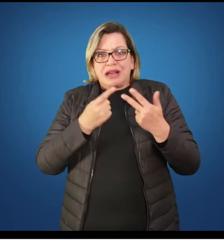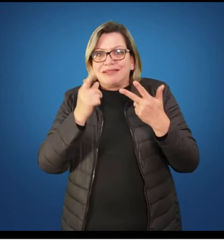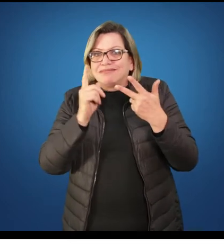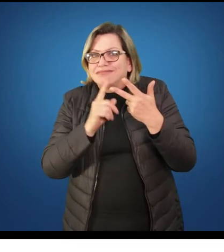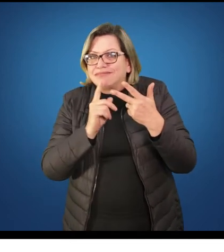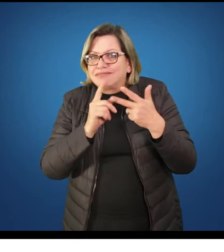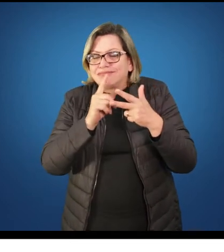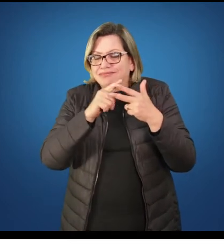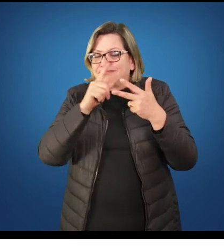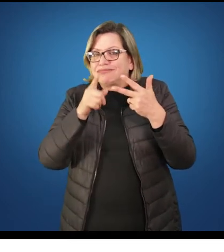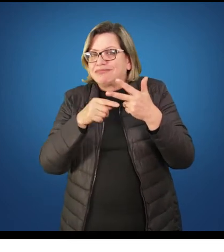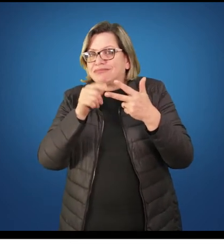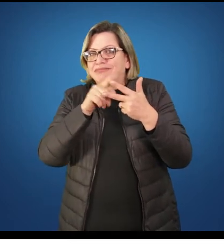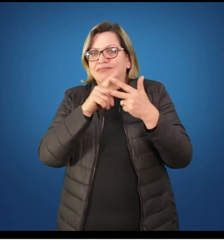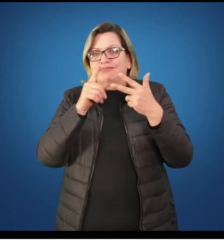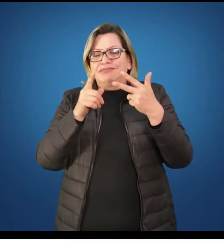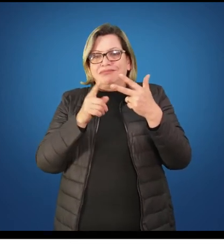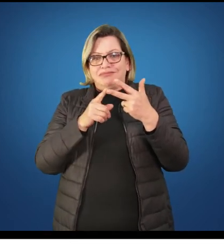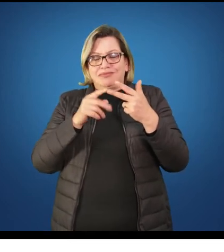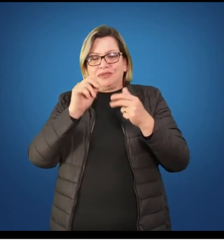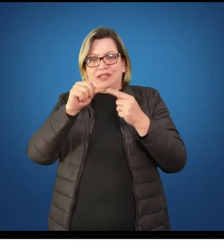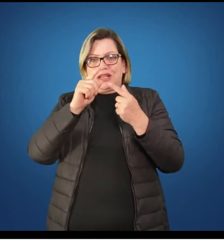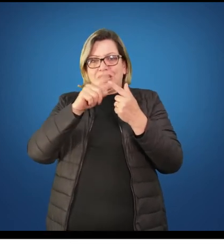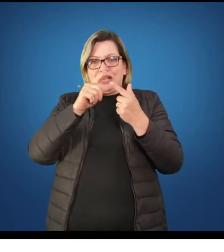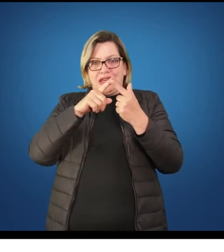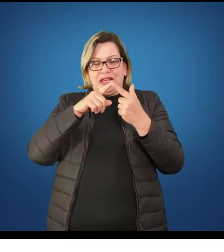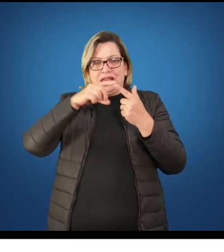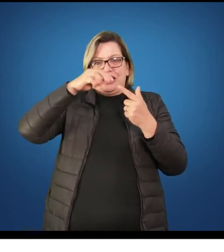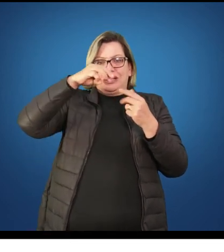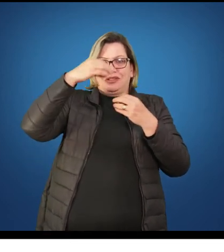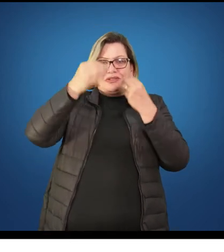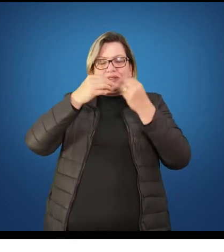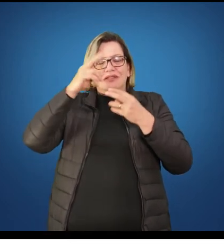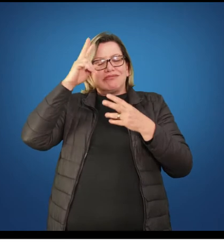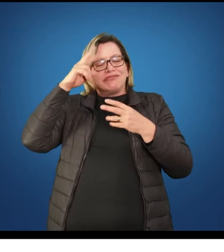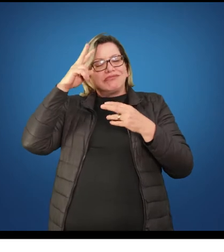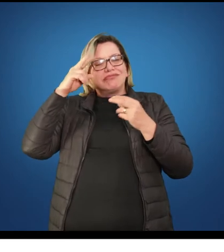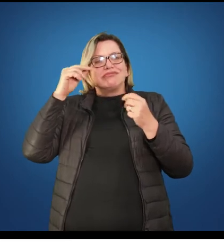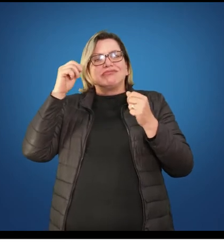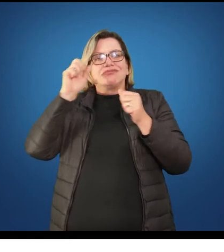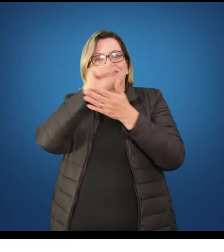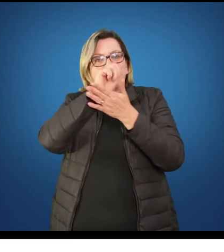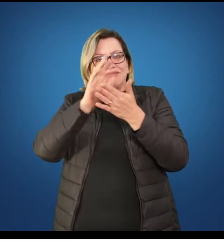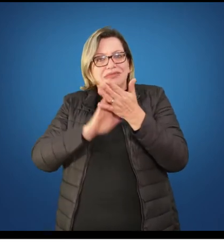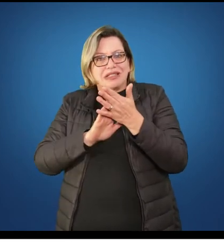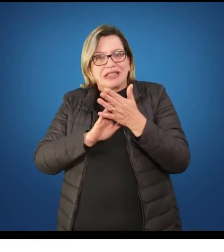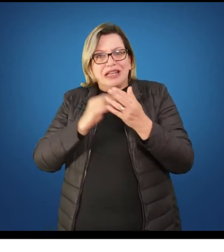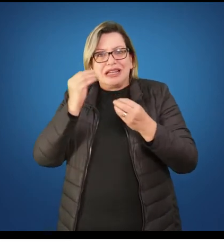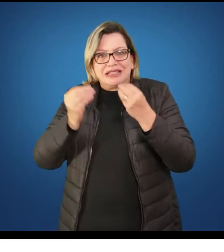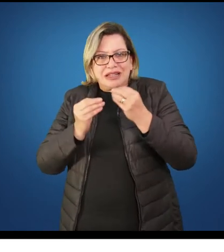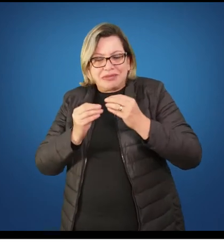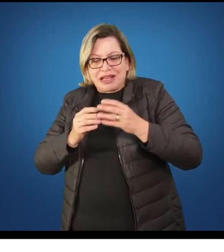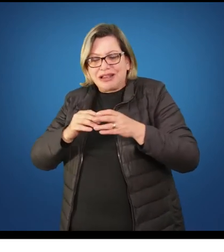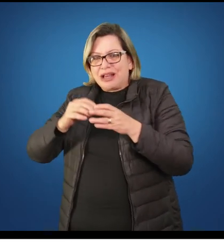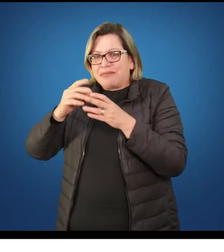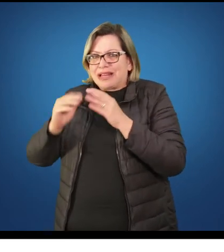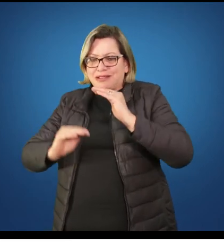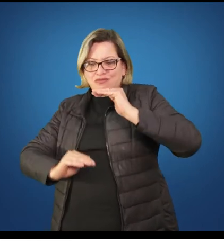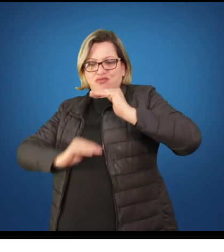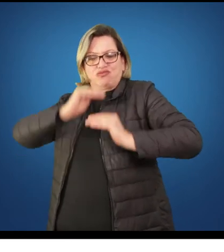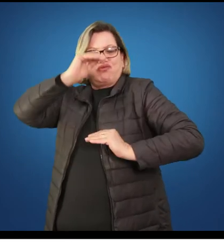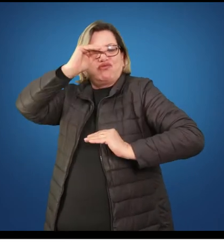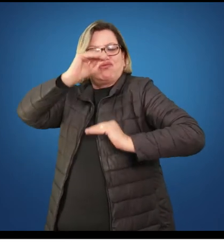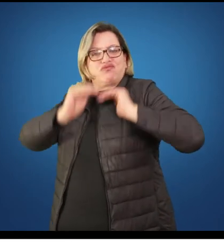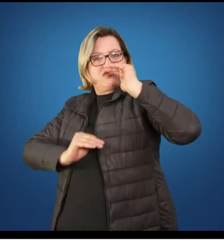Para finalizar, o que eu gostaria realmente que vocês passassem a olhar é tanto para a criança